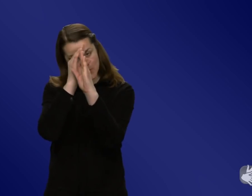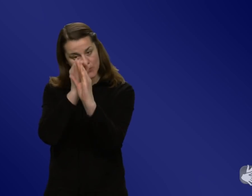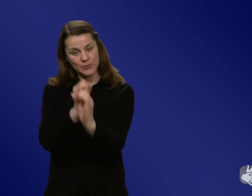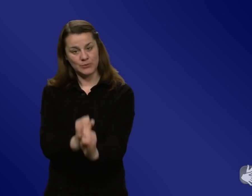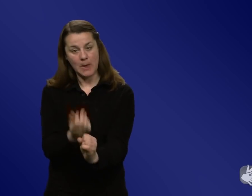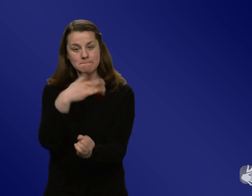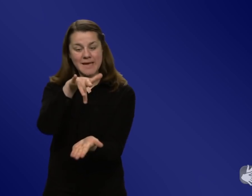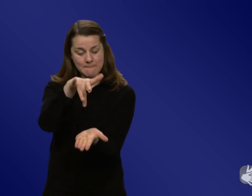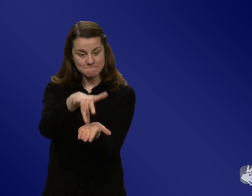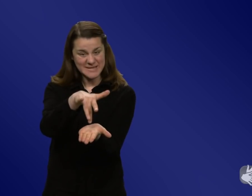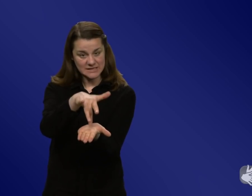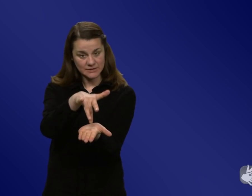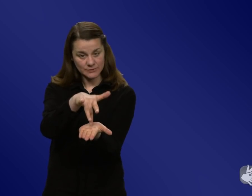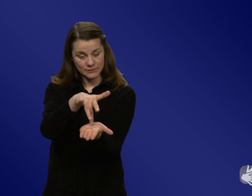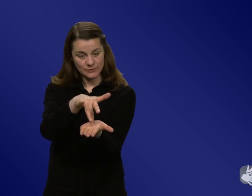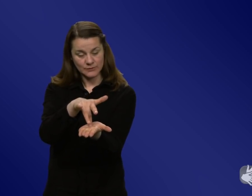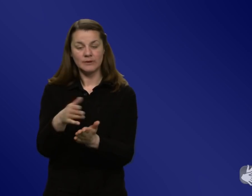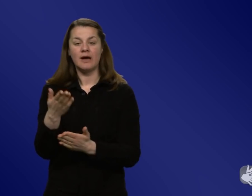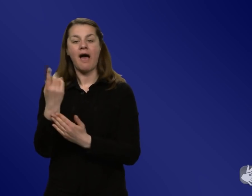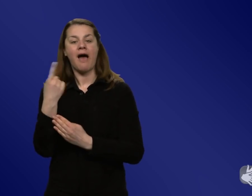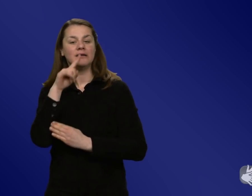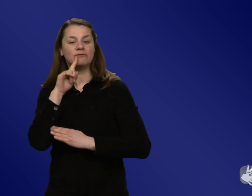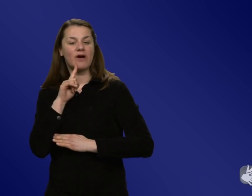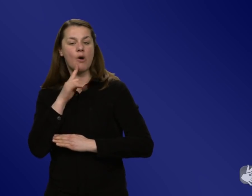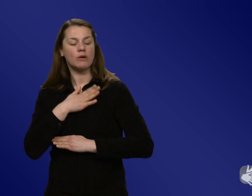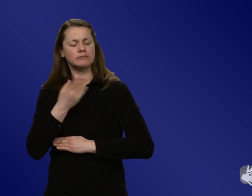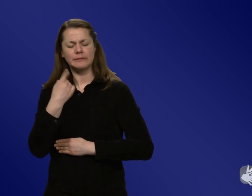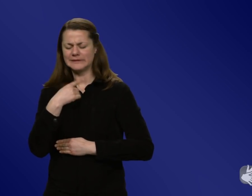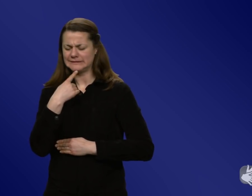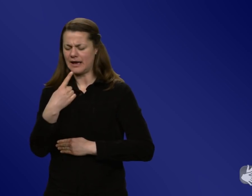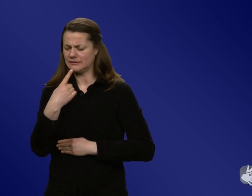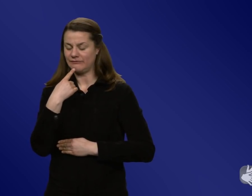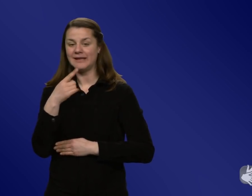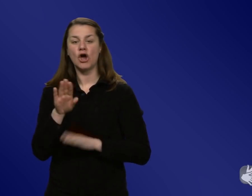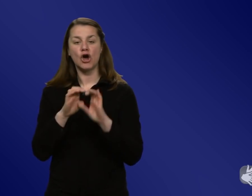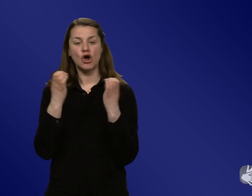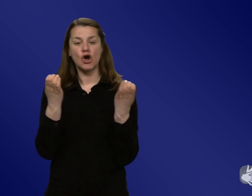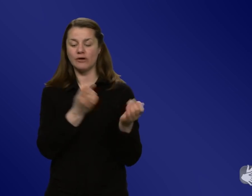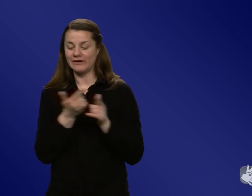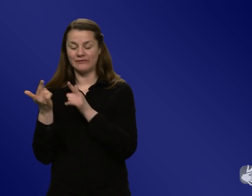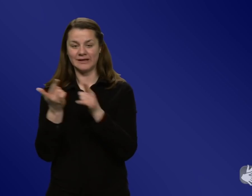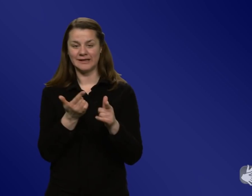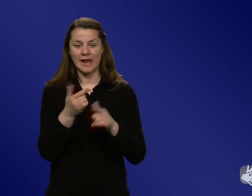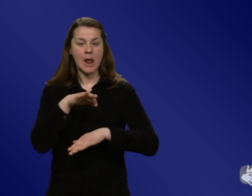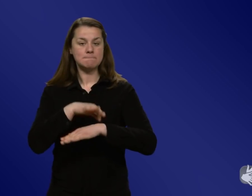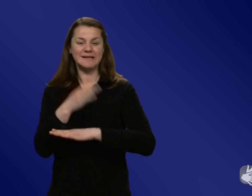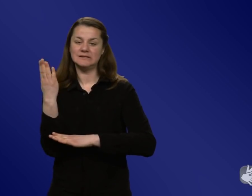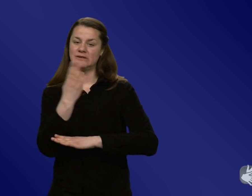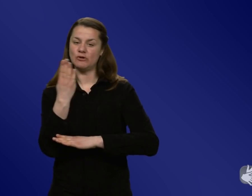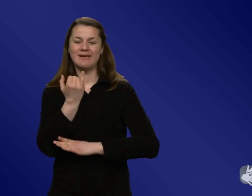nehmen. Also Alena Büx hat mal gesagt, wenn man auf so eine Tagung geht, dann sagt immer jeder in seinen medizinischen Vorträgen, wie wichtig Kommunikation ist und